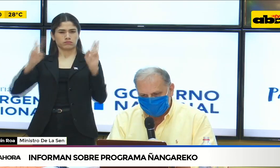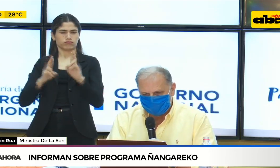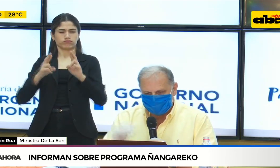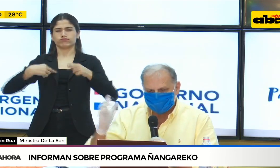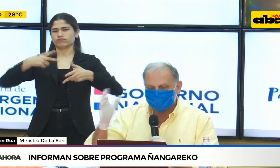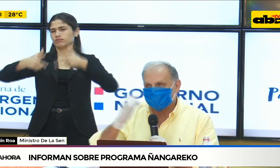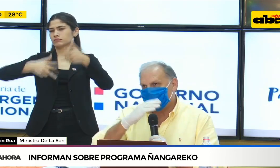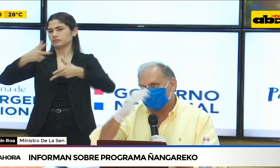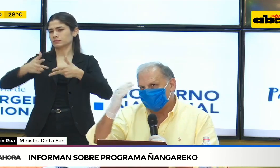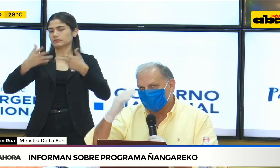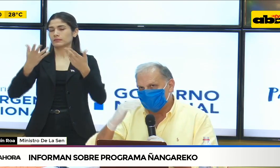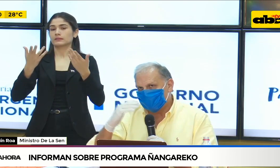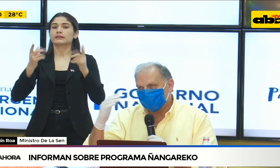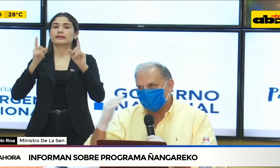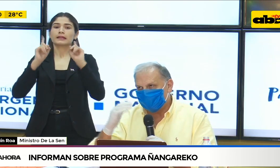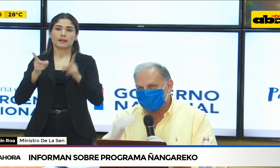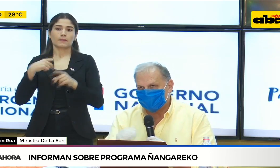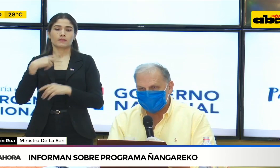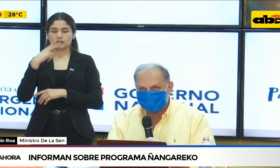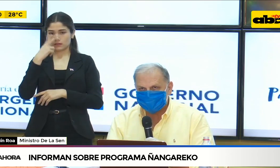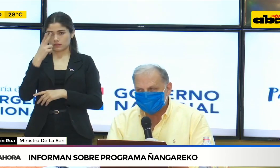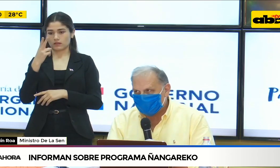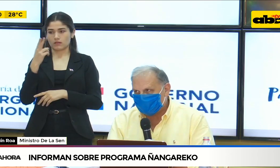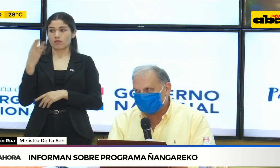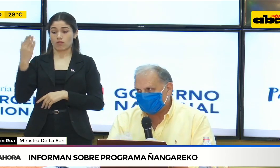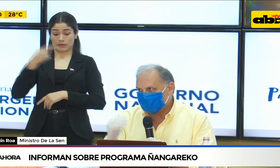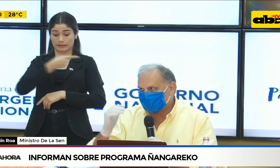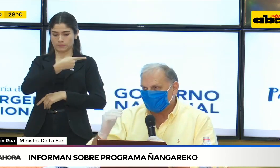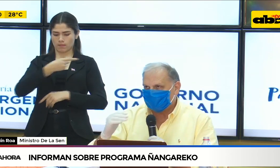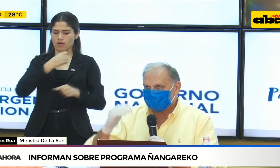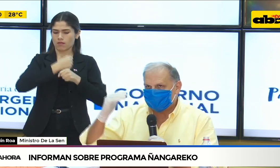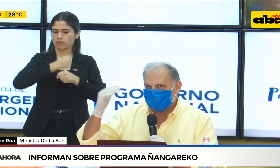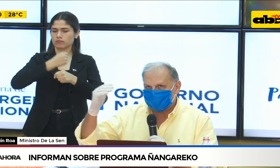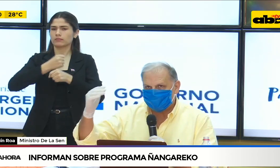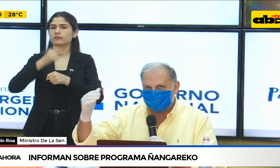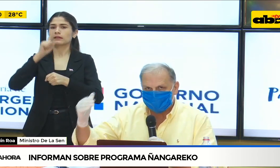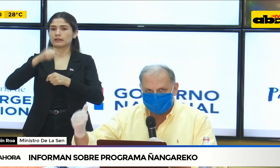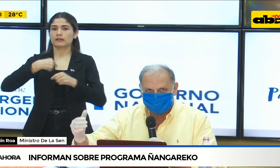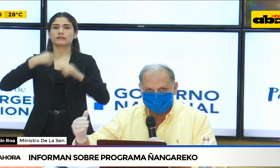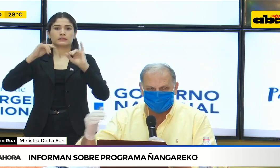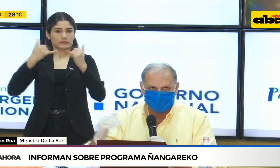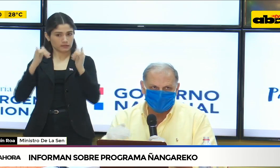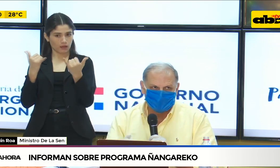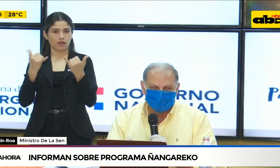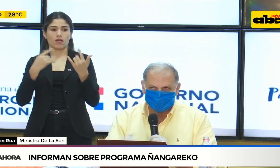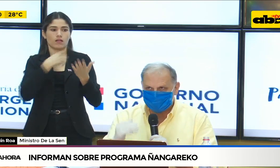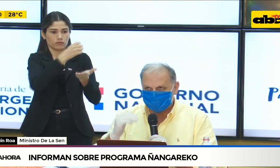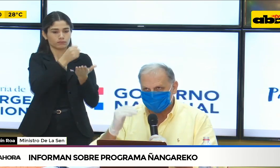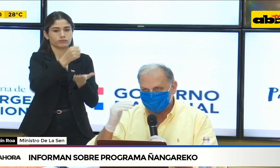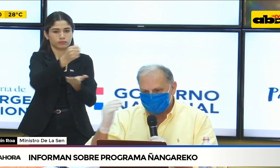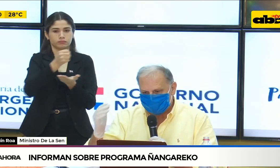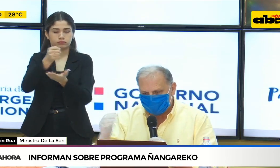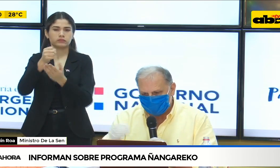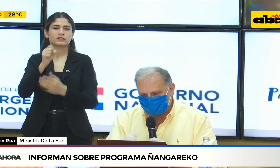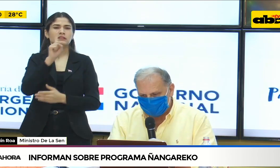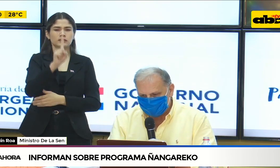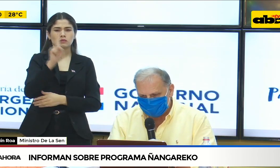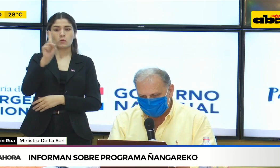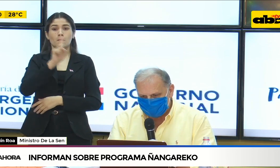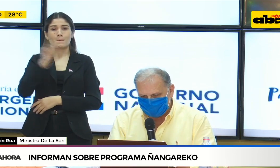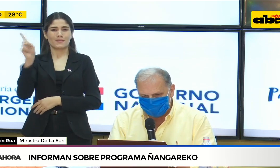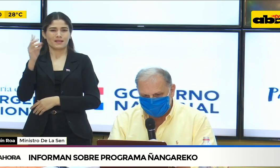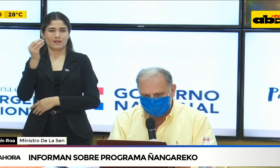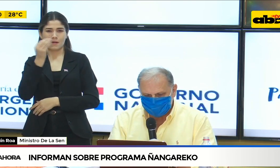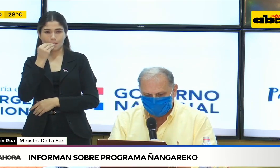y sumando lo que hemos hecho en esta semana, tanto con entregas alimentarias de los 101.000 kilogramos de